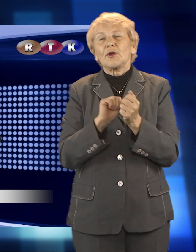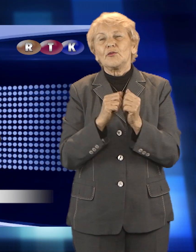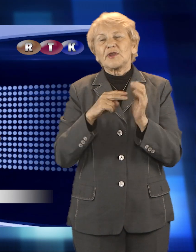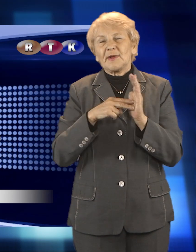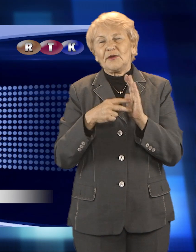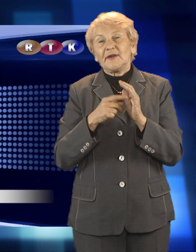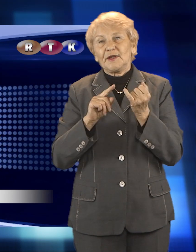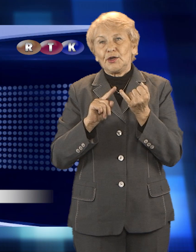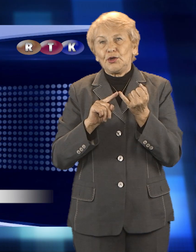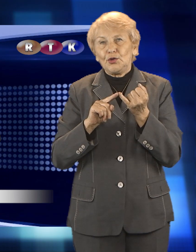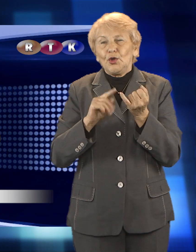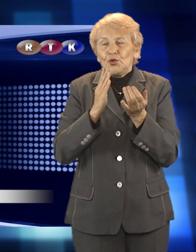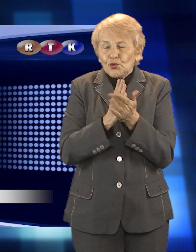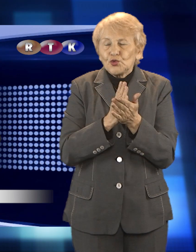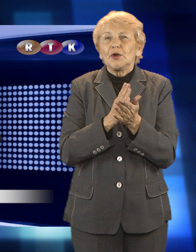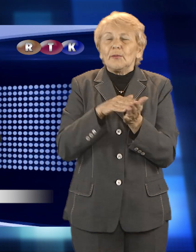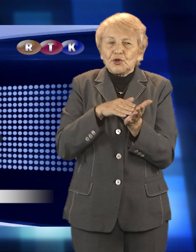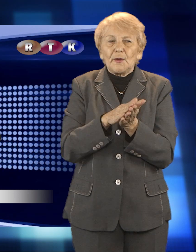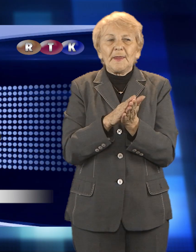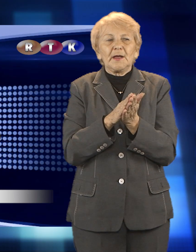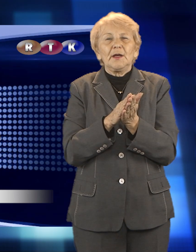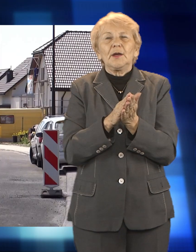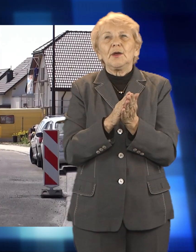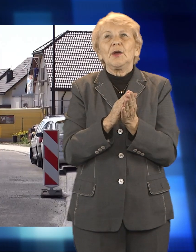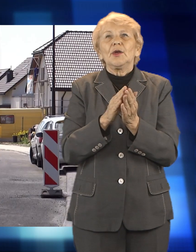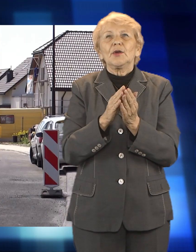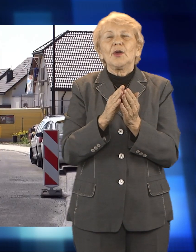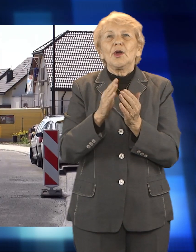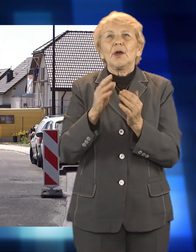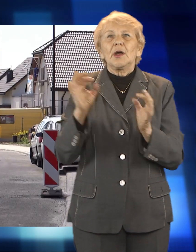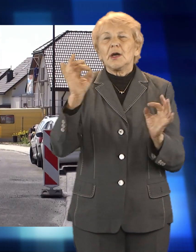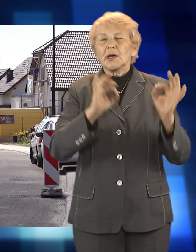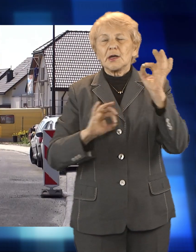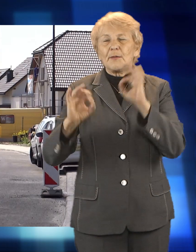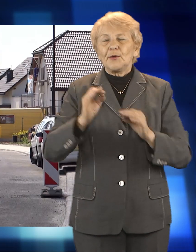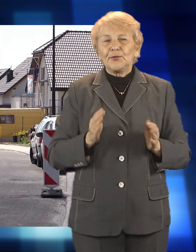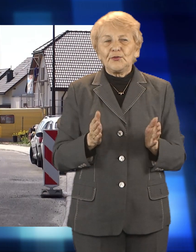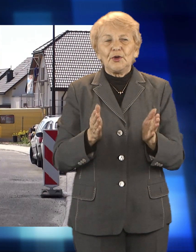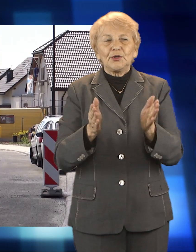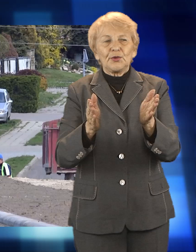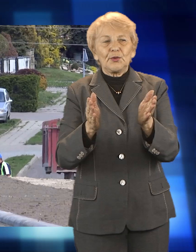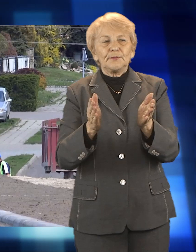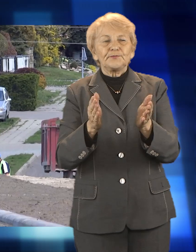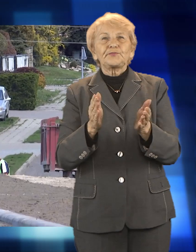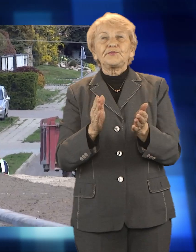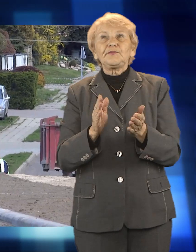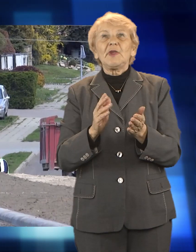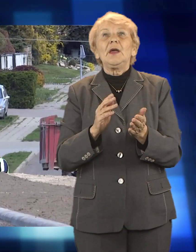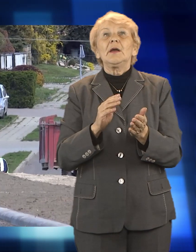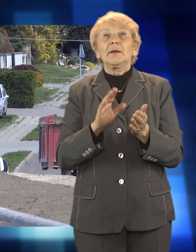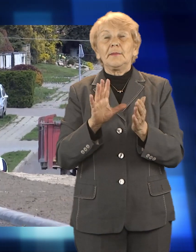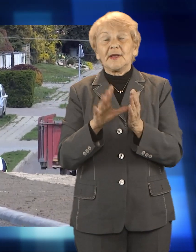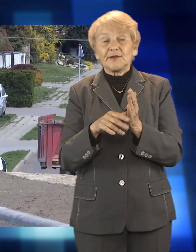dzięki wsparciu z Funduszu Dróg Samorządowych ruszą już niebawem. W ramach Funduszu Dróg Samorządowych miasto Racibórz otrzyma